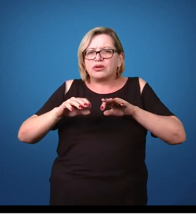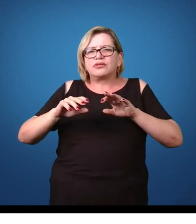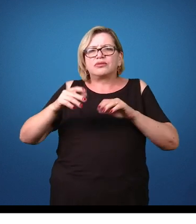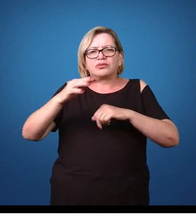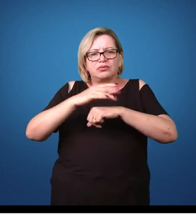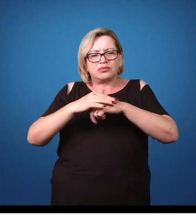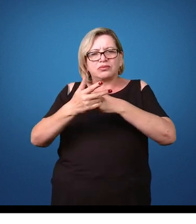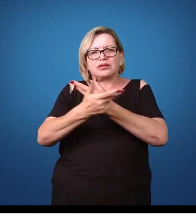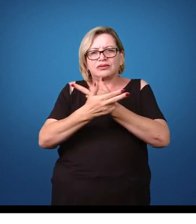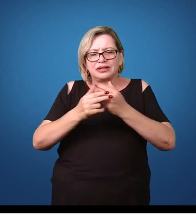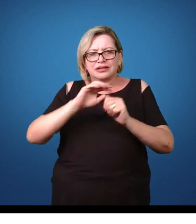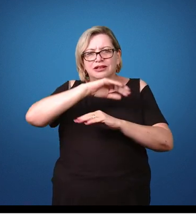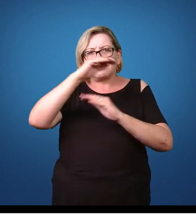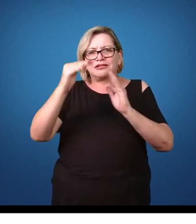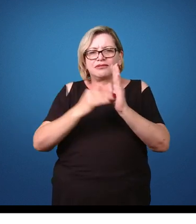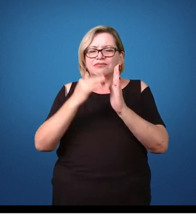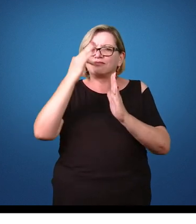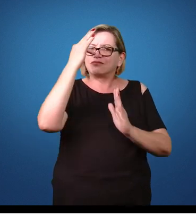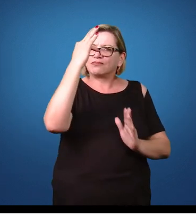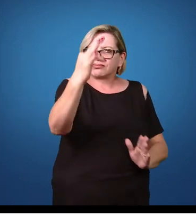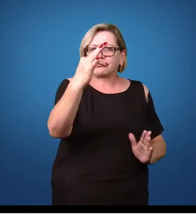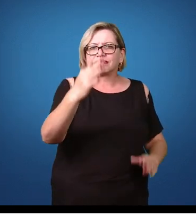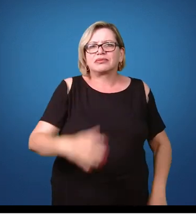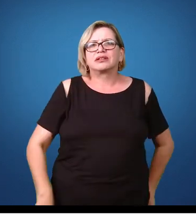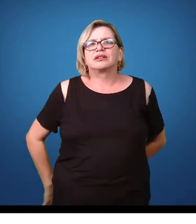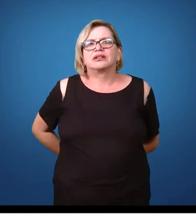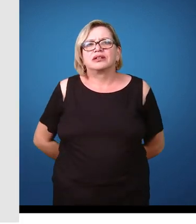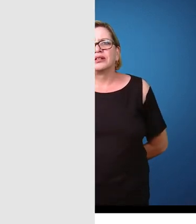para determinados hospedeiros. Até a próxima!